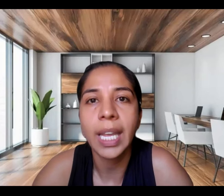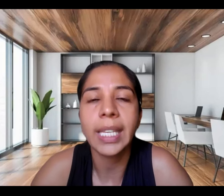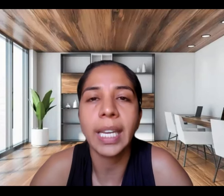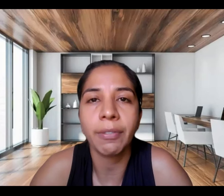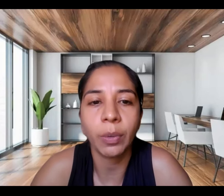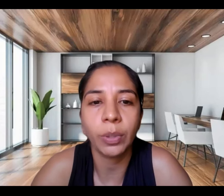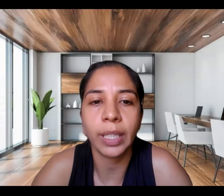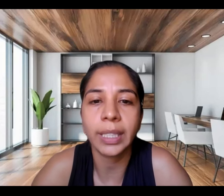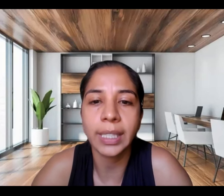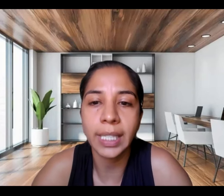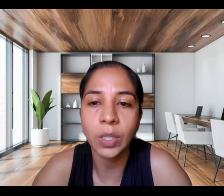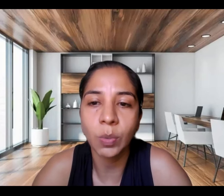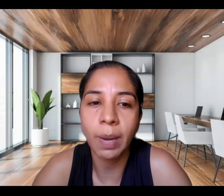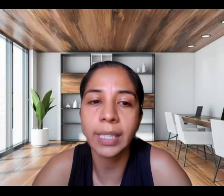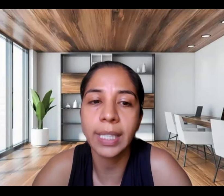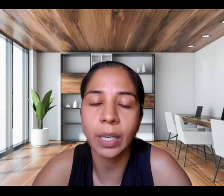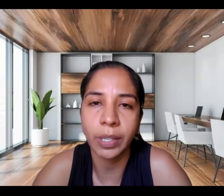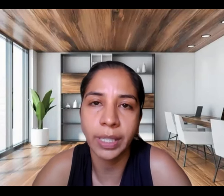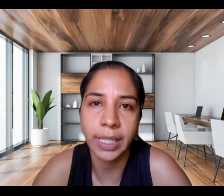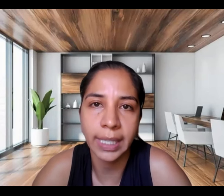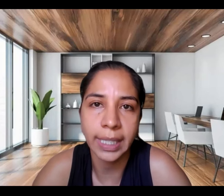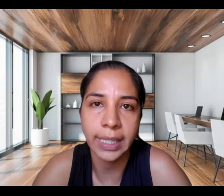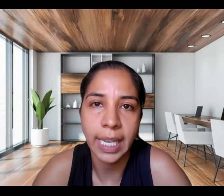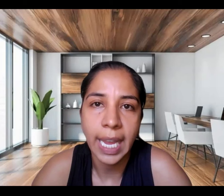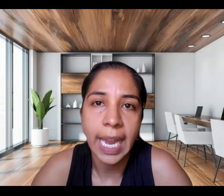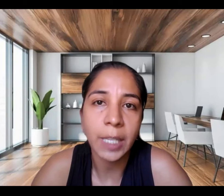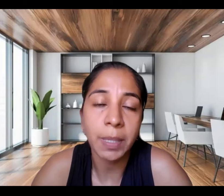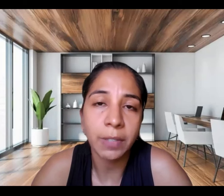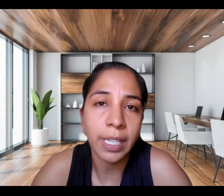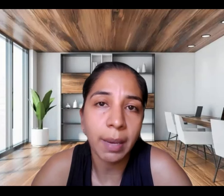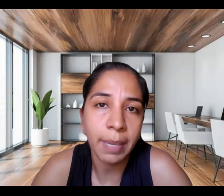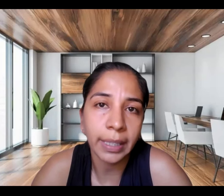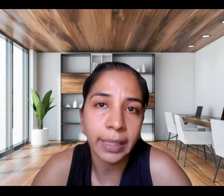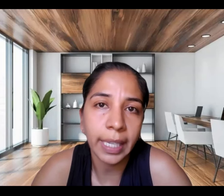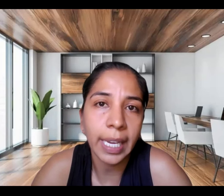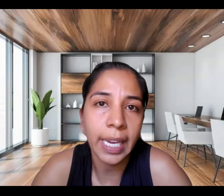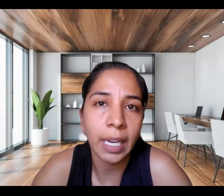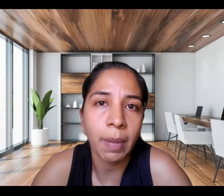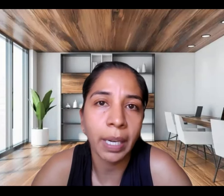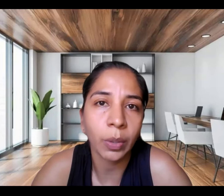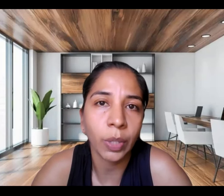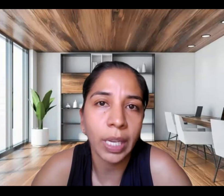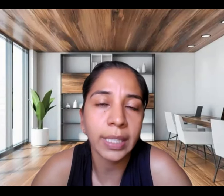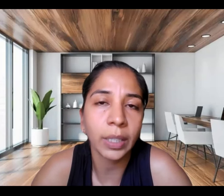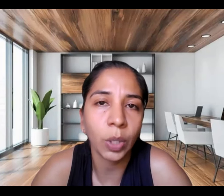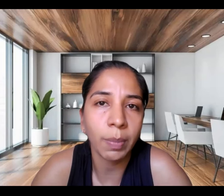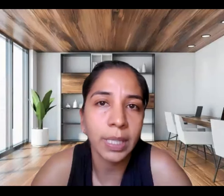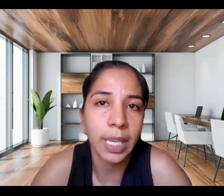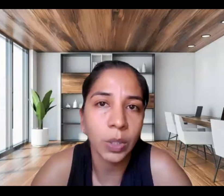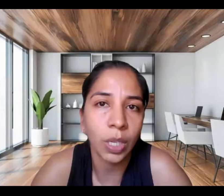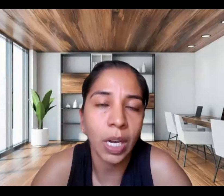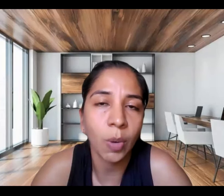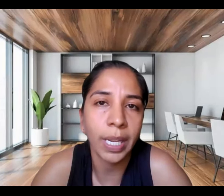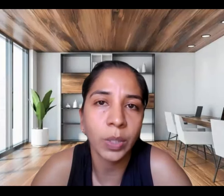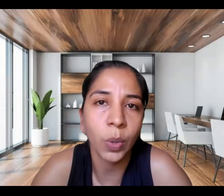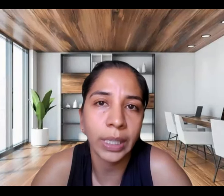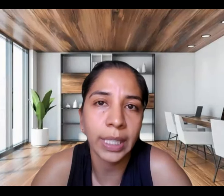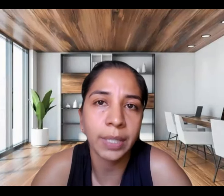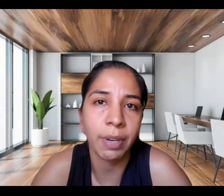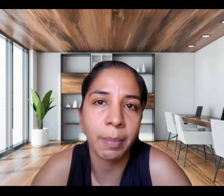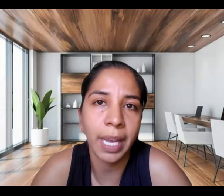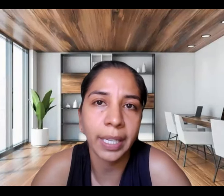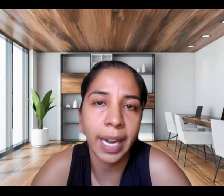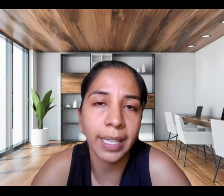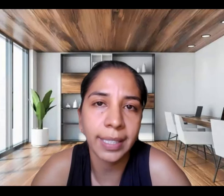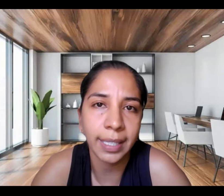Salud y de la Facultad de Ciencias Humanas de la Universidad de ICESI, específicamente en el marco del Centro de Investigación en Anomalías